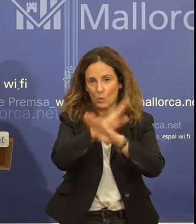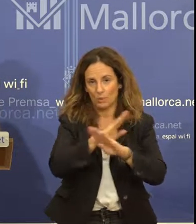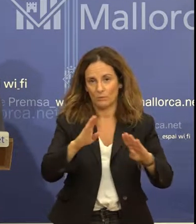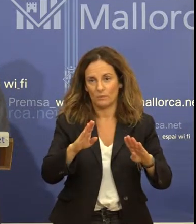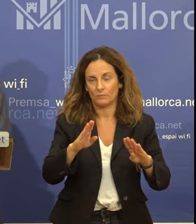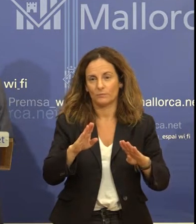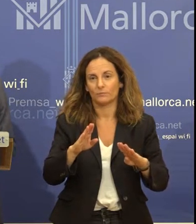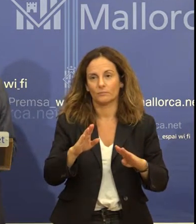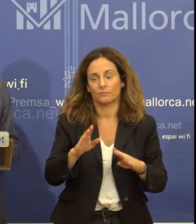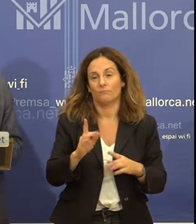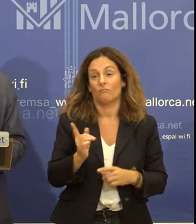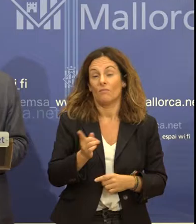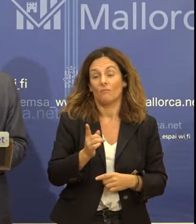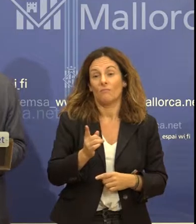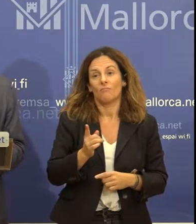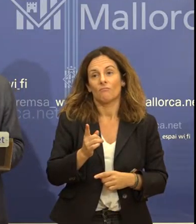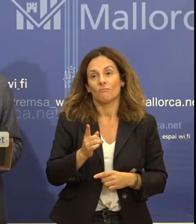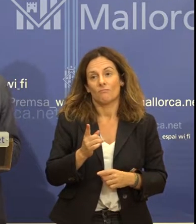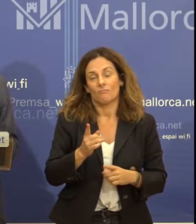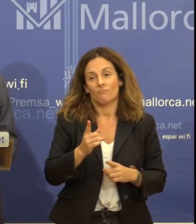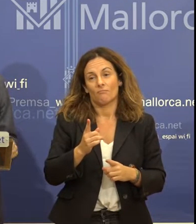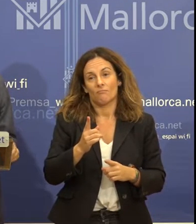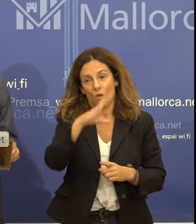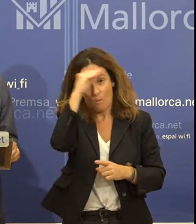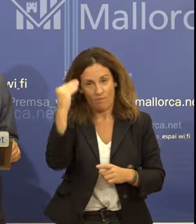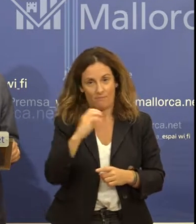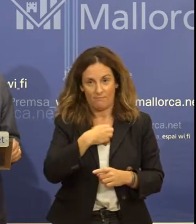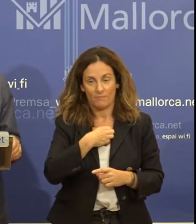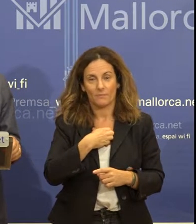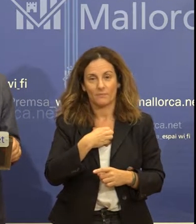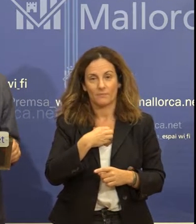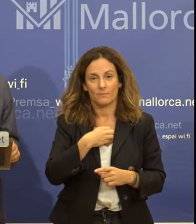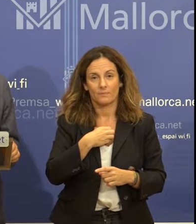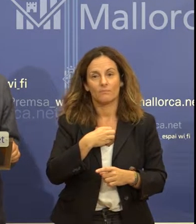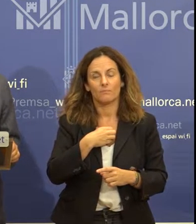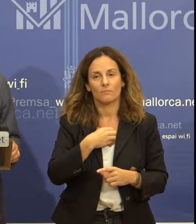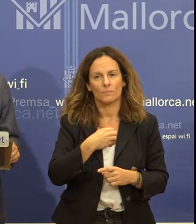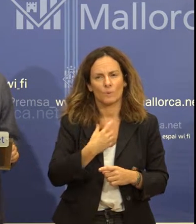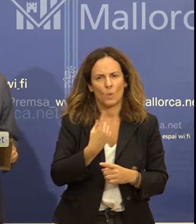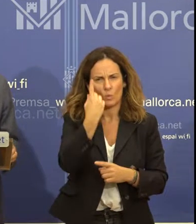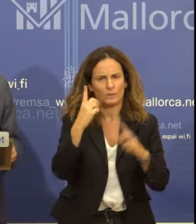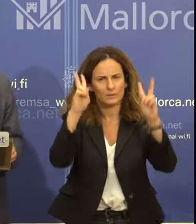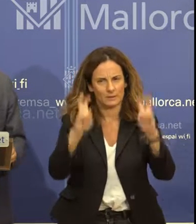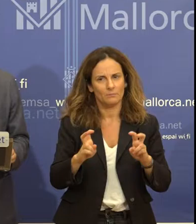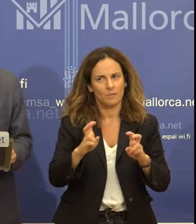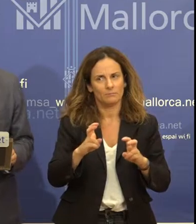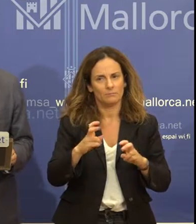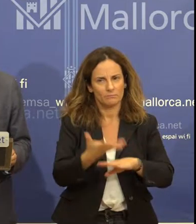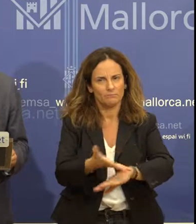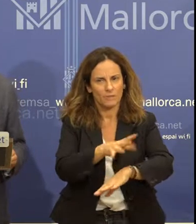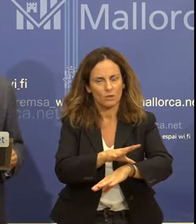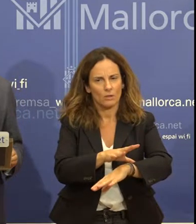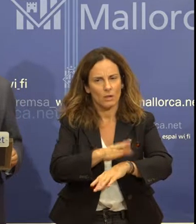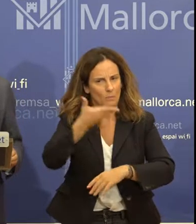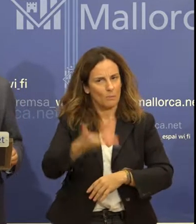no volem oblidar un component, jo diria que també la nostra illa ha estat protagonista. I